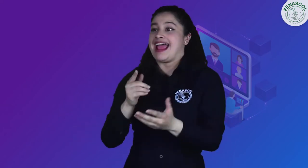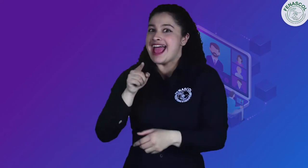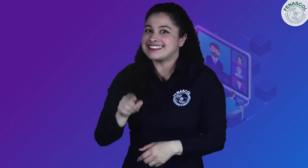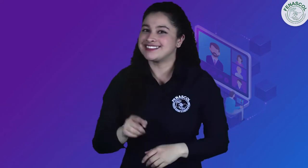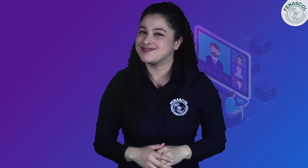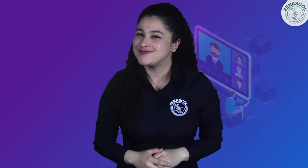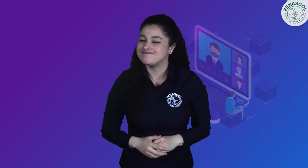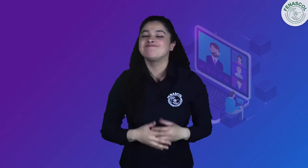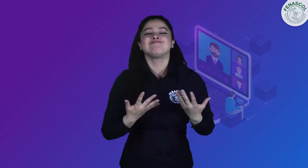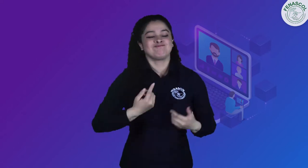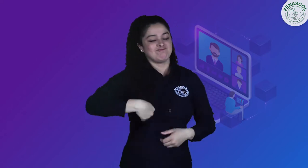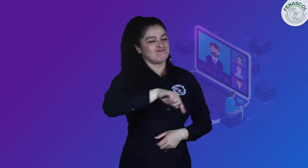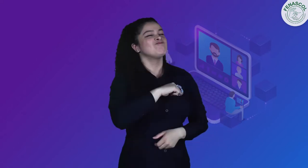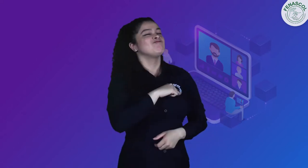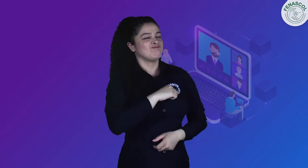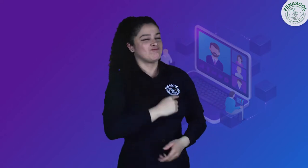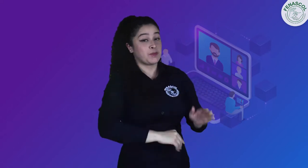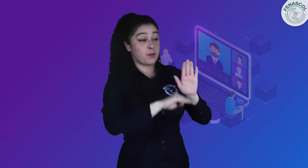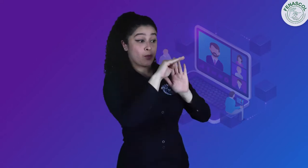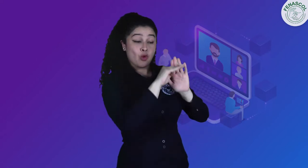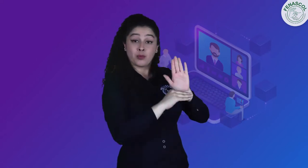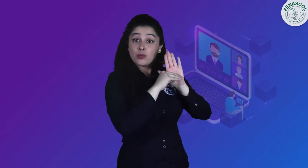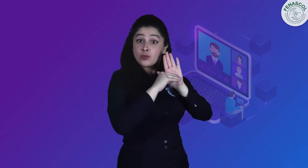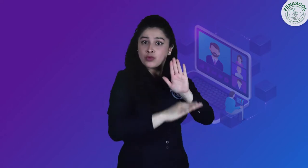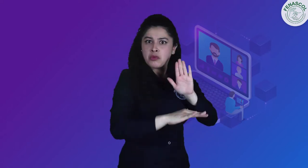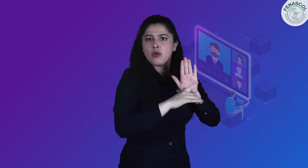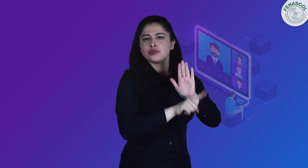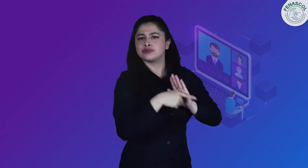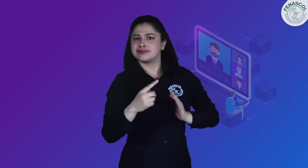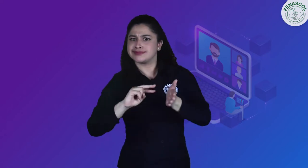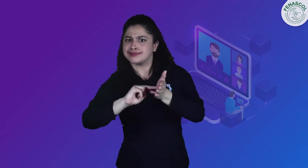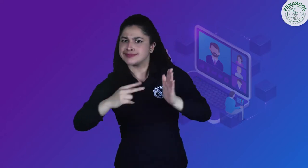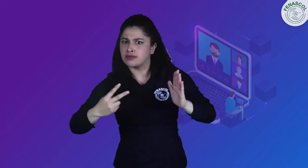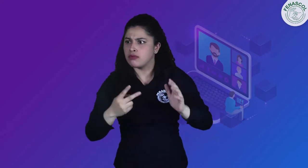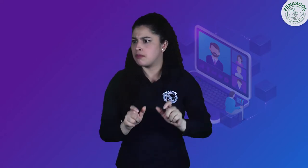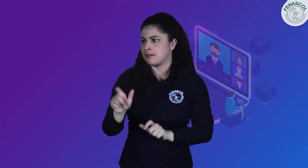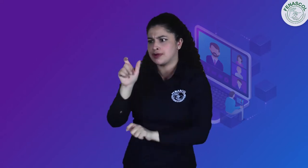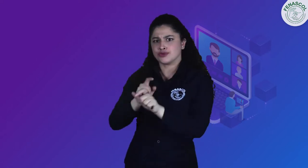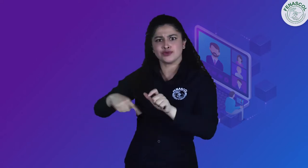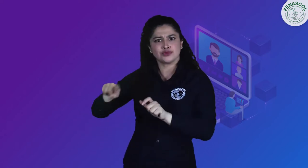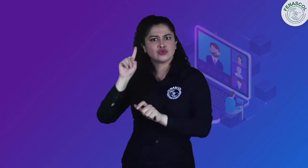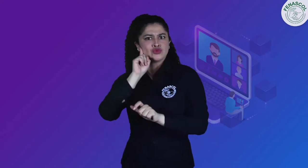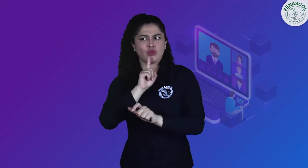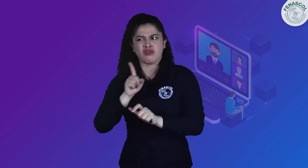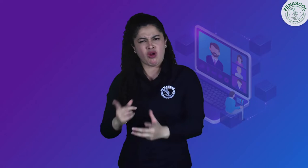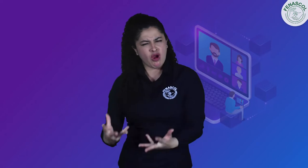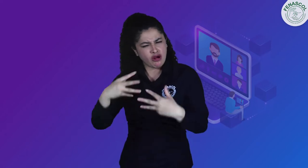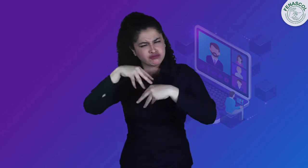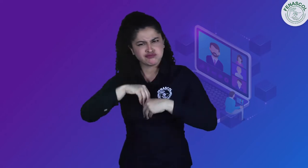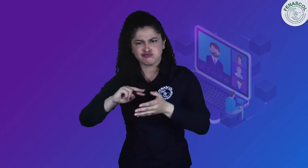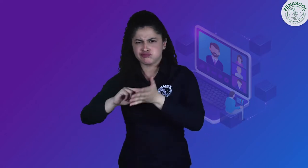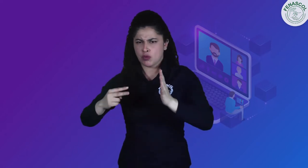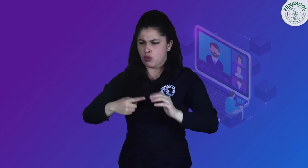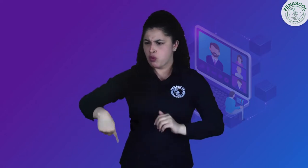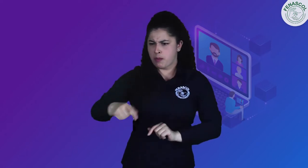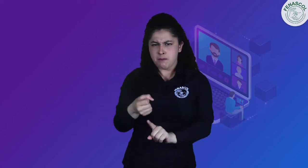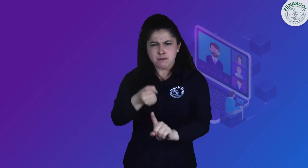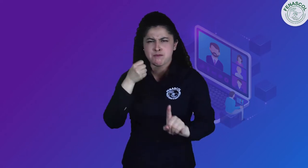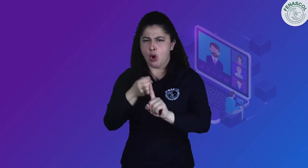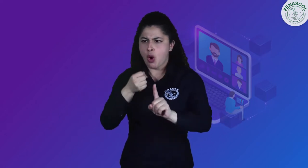Nuestra participación en diversos espacios evidencia que el empoderamiento de las políticas públicas y el manejo de la tecnología impactan la